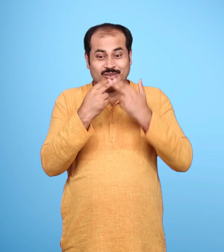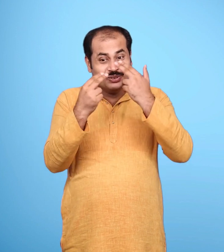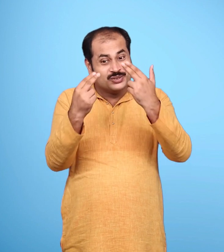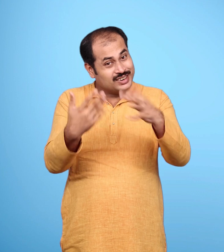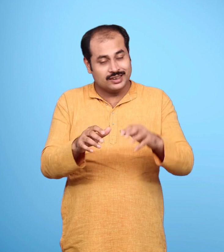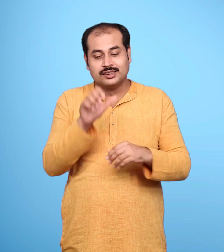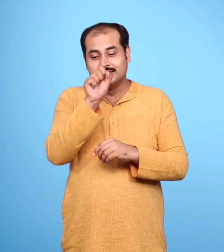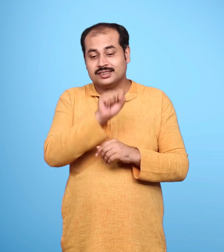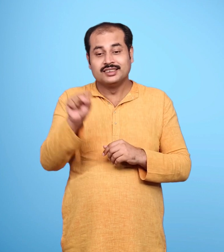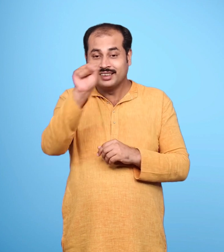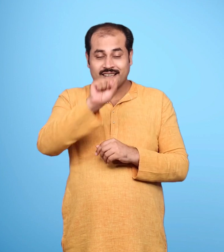सीता क्रोधितो उठी